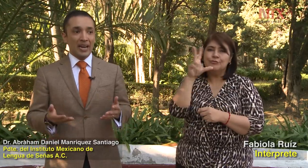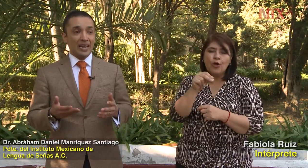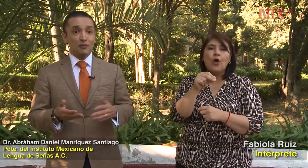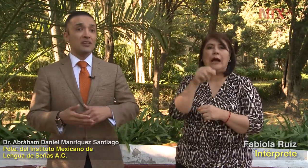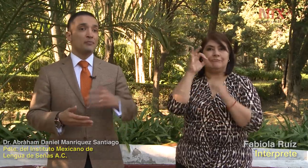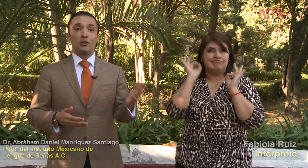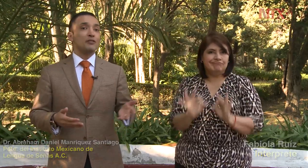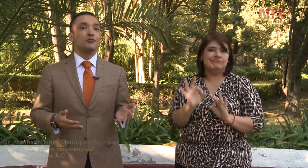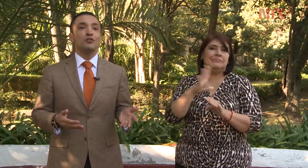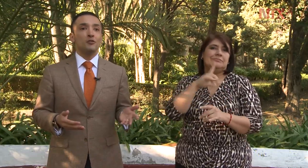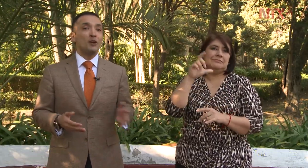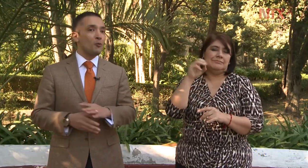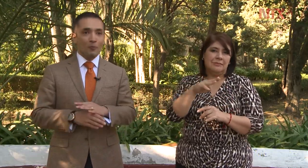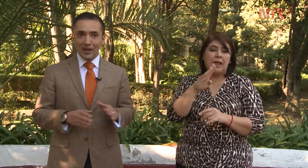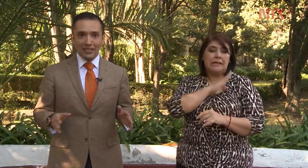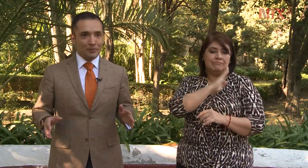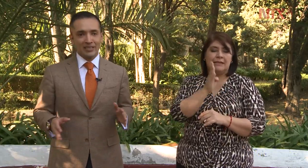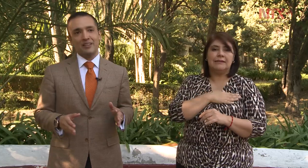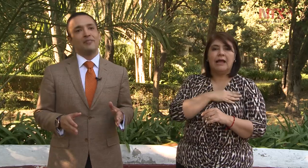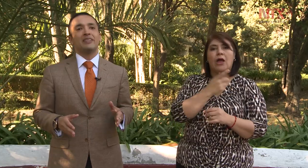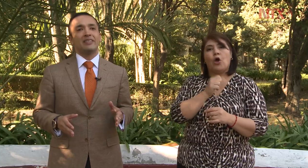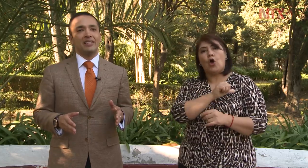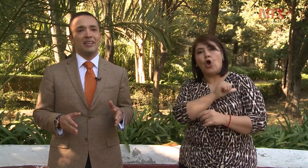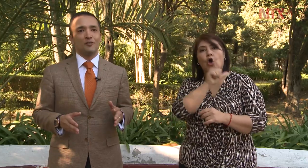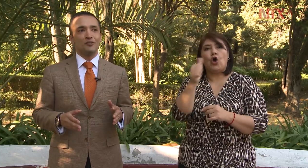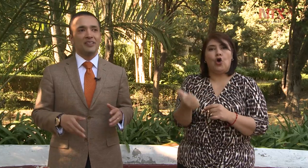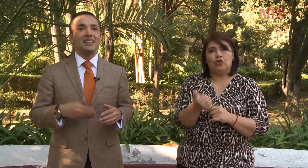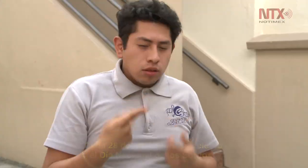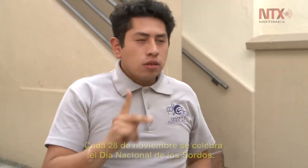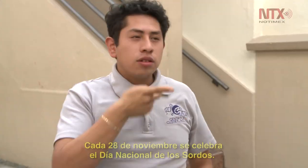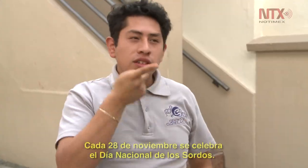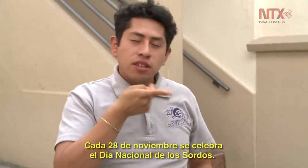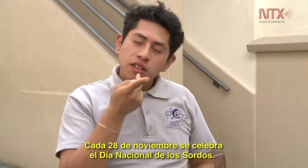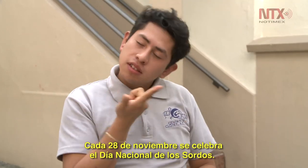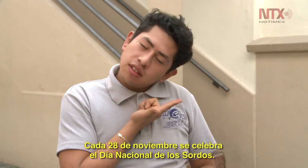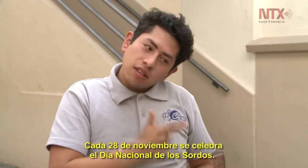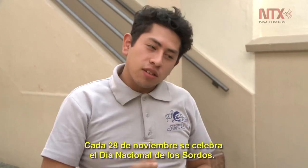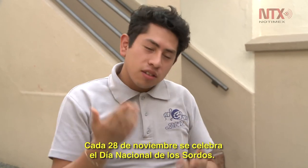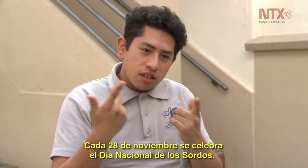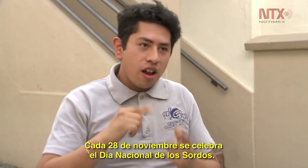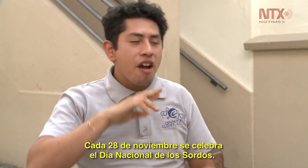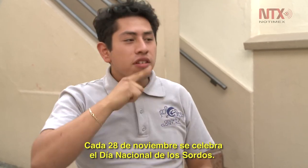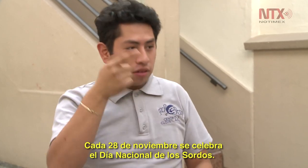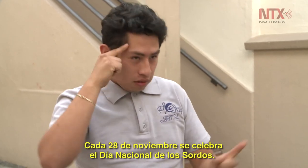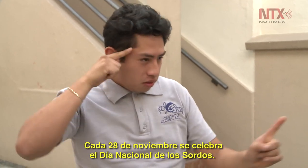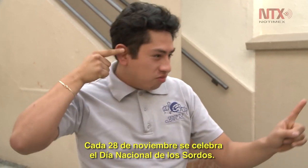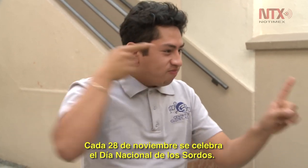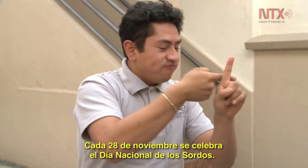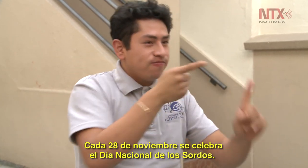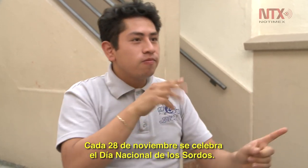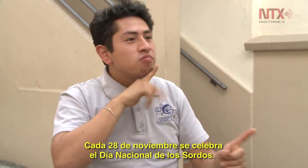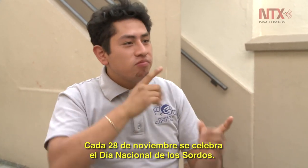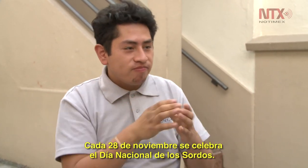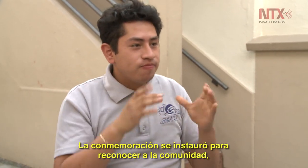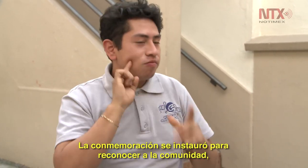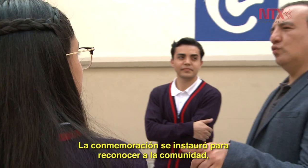Para ellos el español es otro idioma completamente diferente. Cada 28 de noviembre se celebra el Día Nacional de los Sordos. La